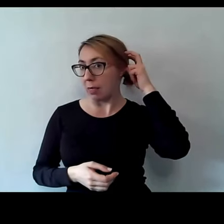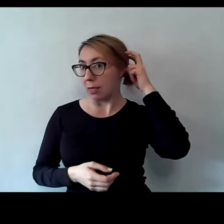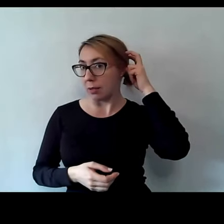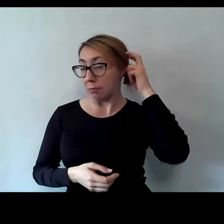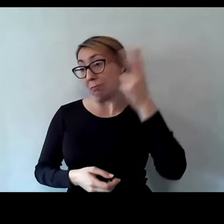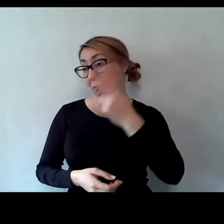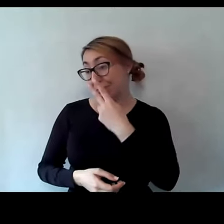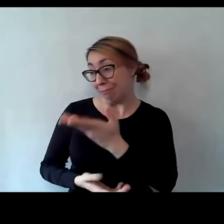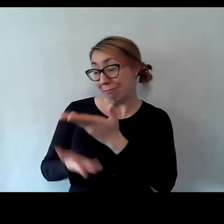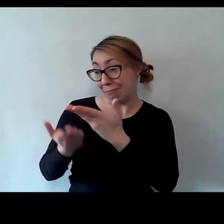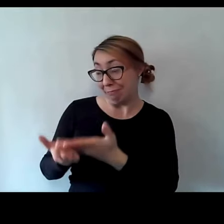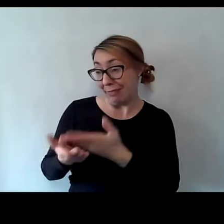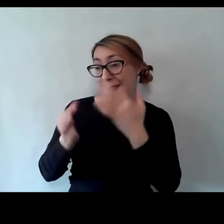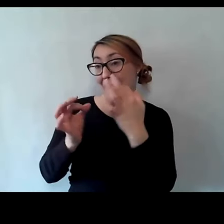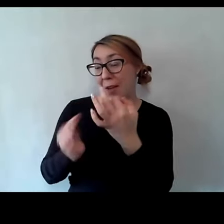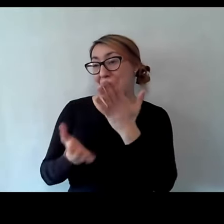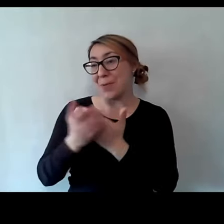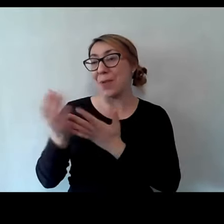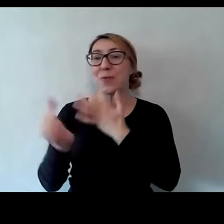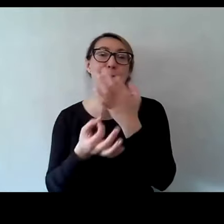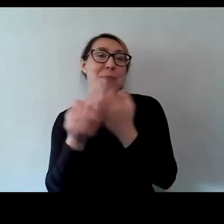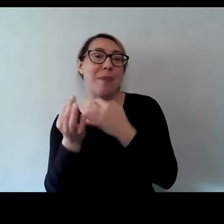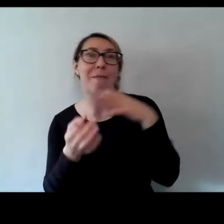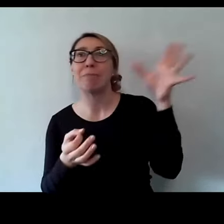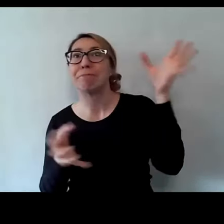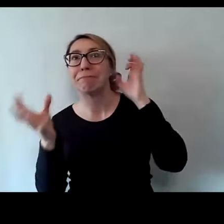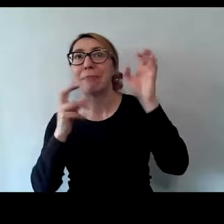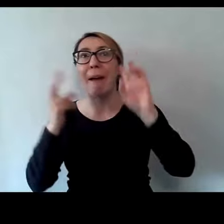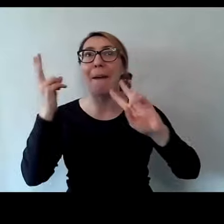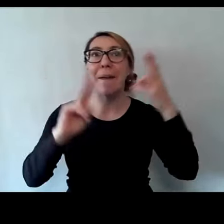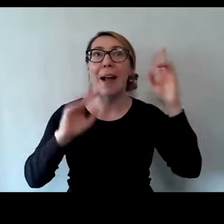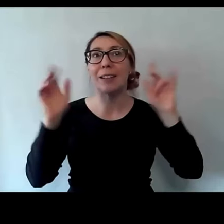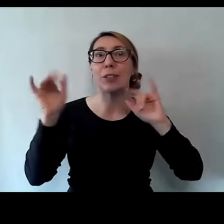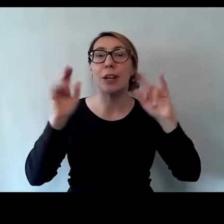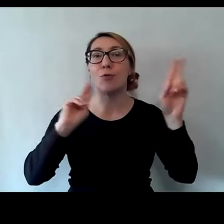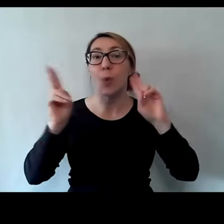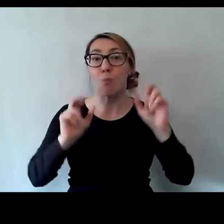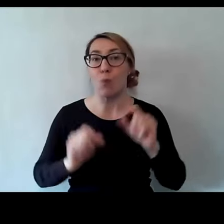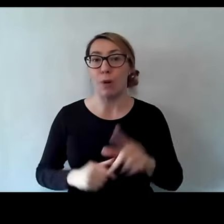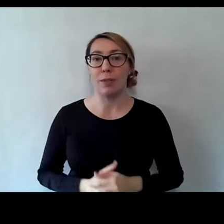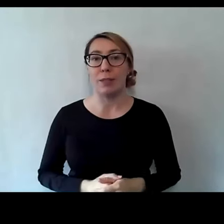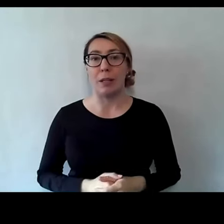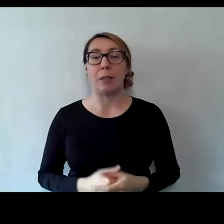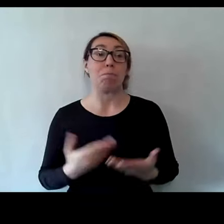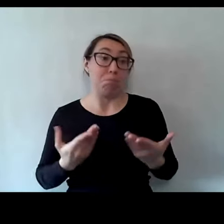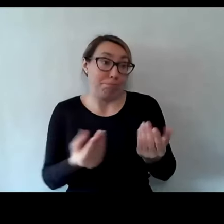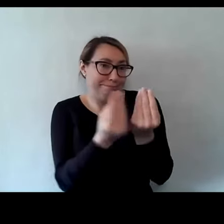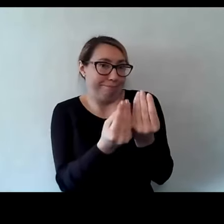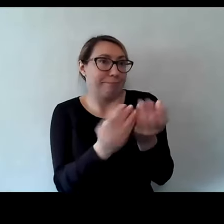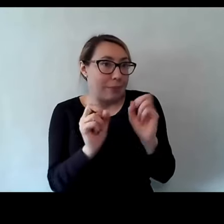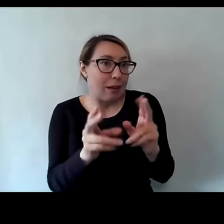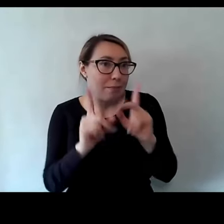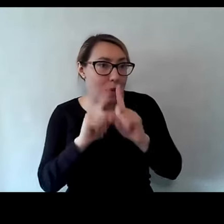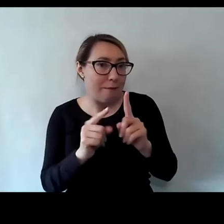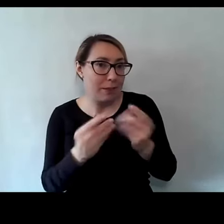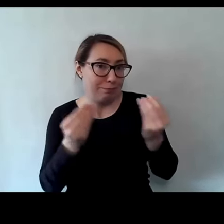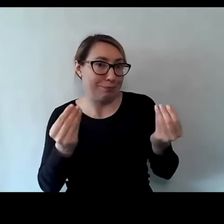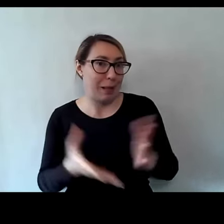Zobaczcie, teraz już śpiewa, słyszy, reaguje na dźwięki. No i powiem Wam, no cudownie, naprawdę.